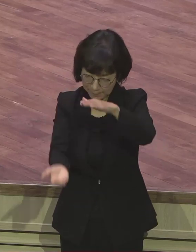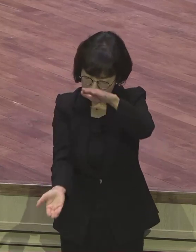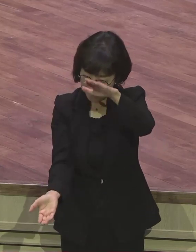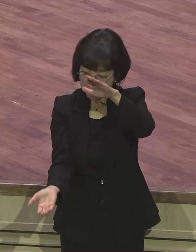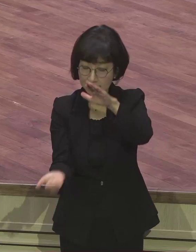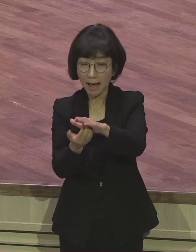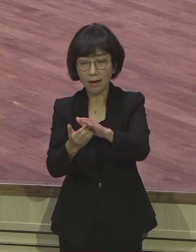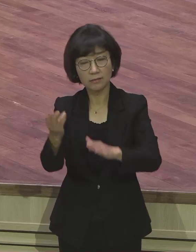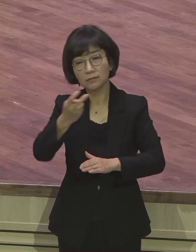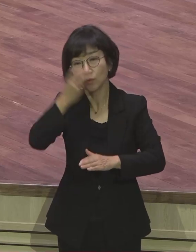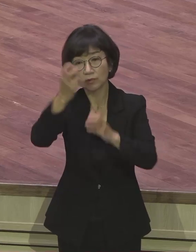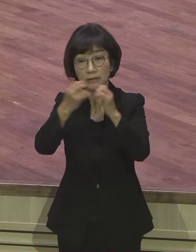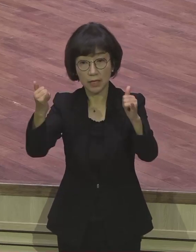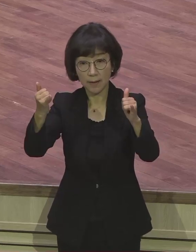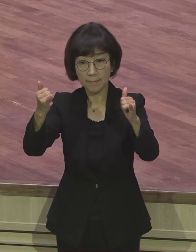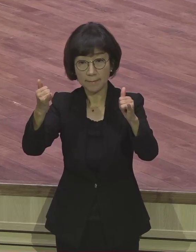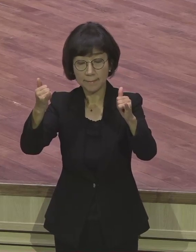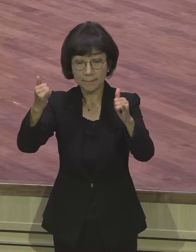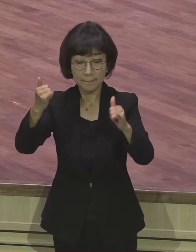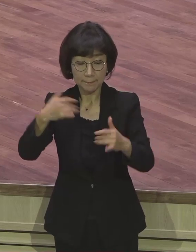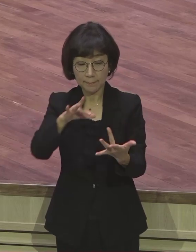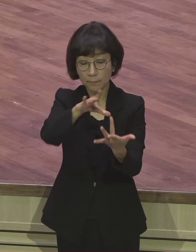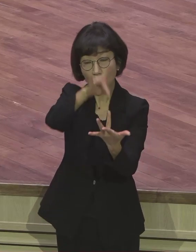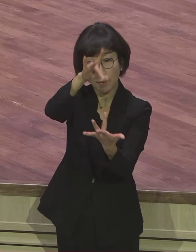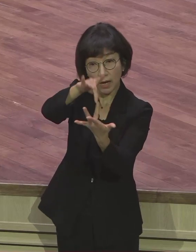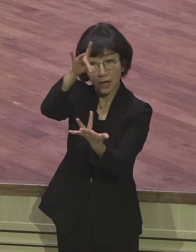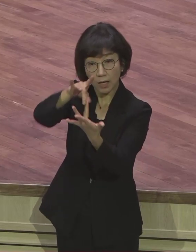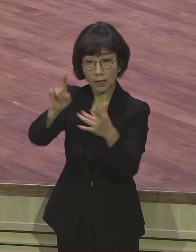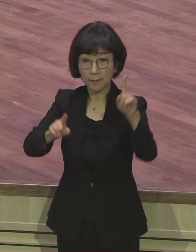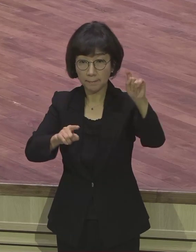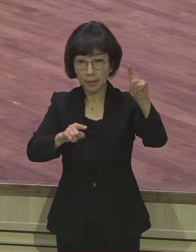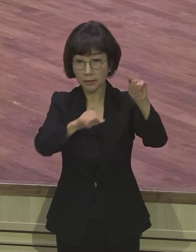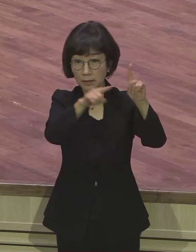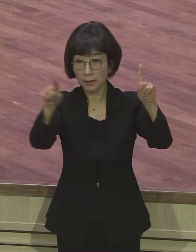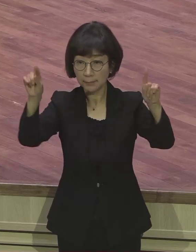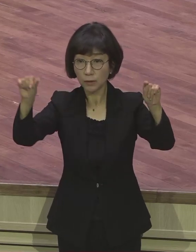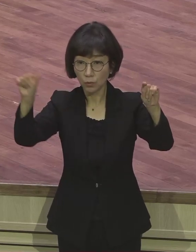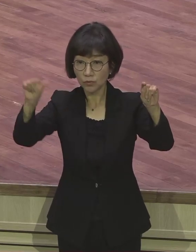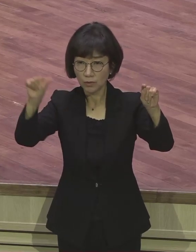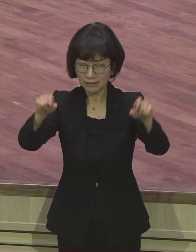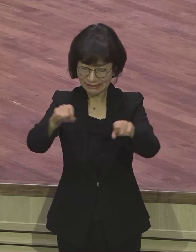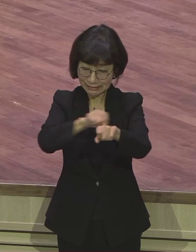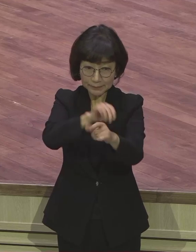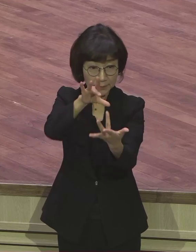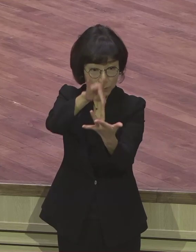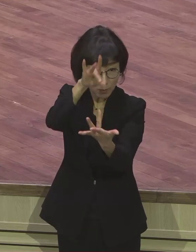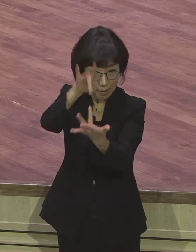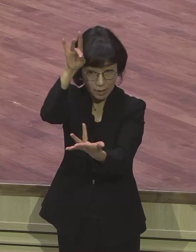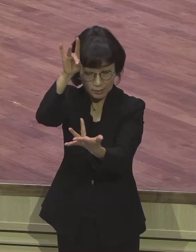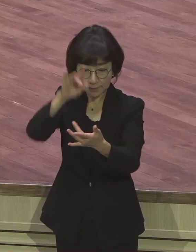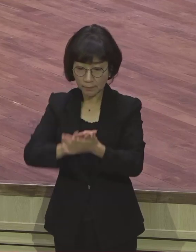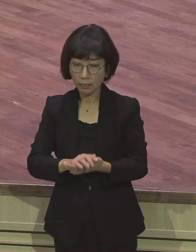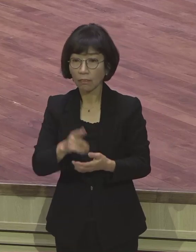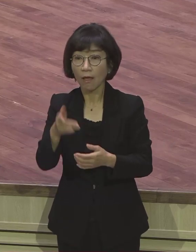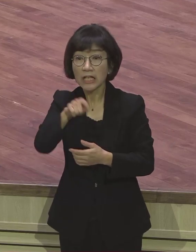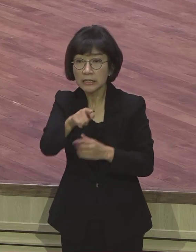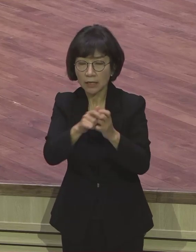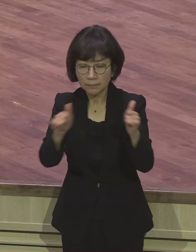이 엘리트 집단이었어요. 이 시대가. 이들이 복음을 받고 뭐요? 변화가 난 겁니다.